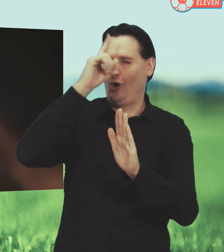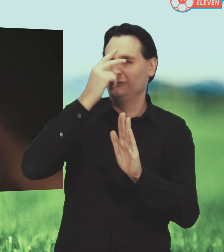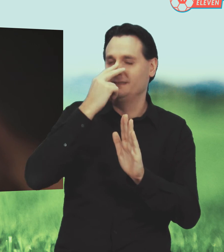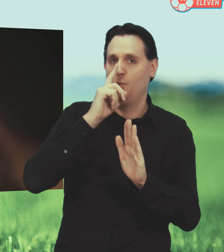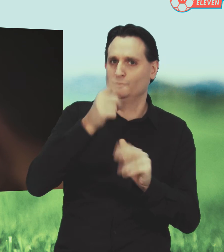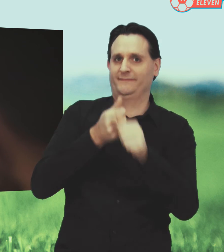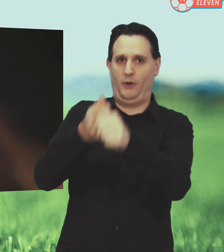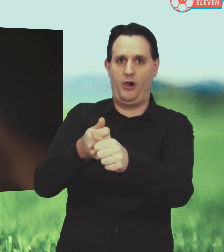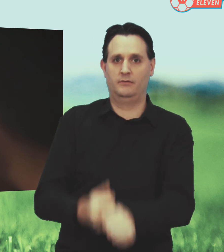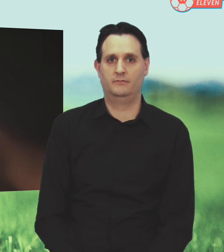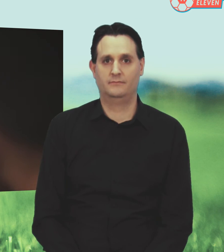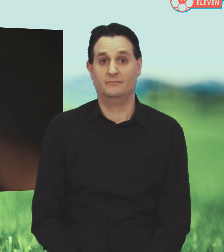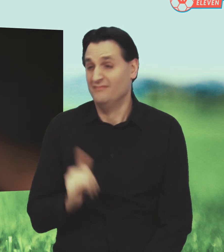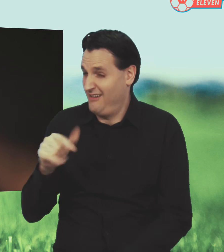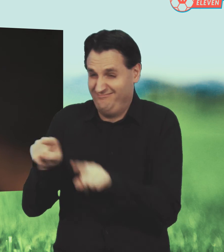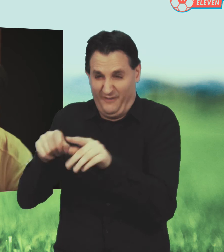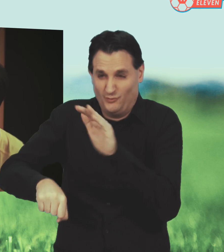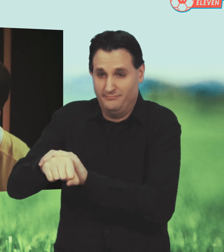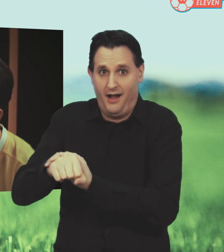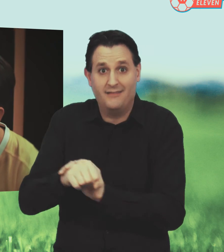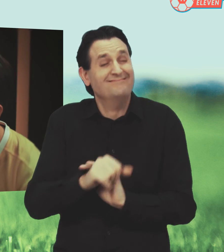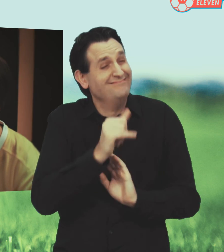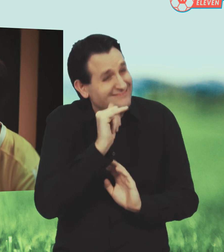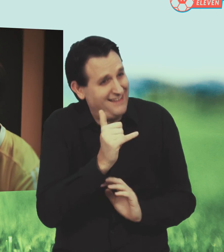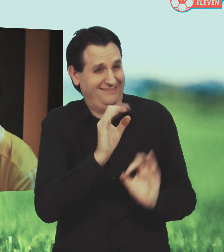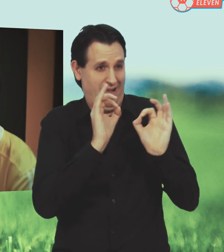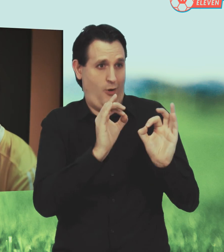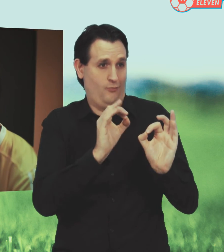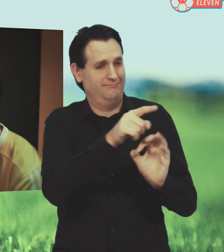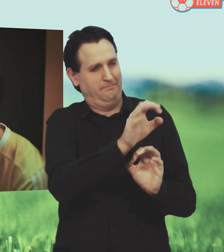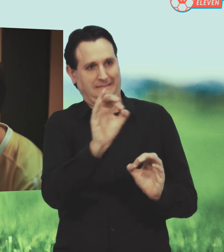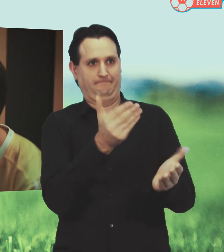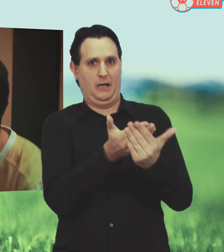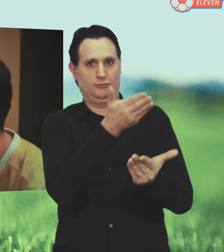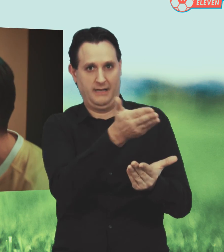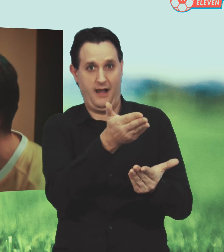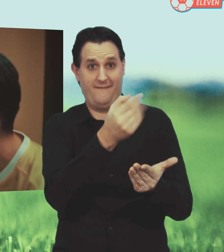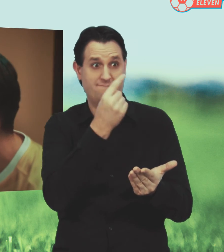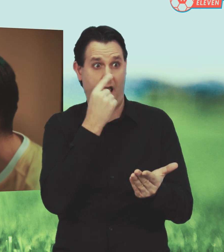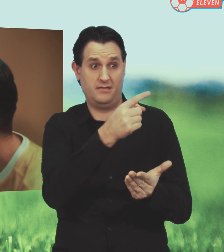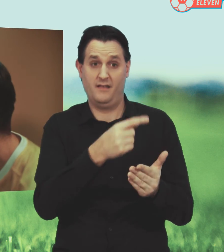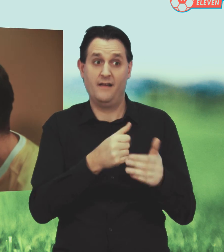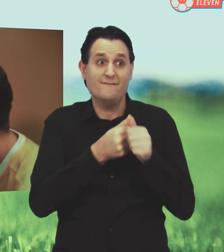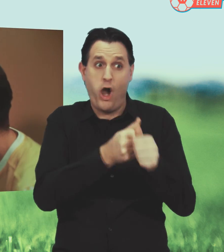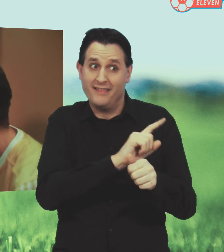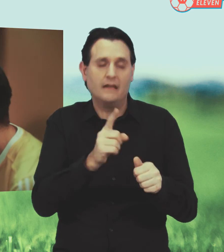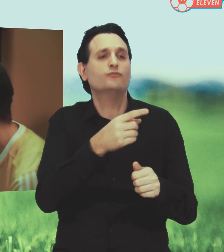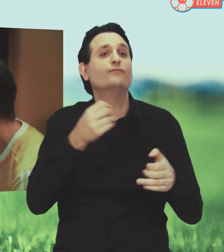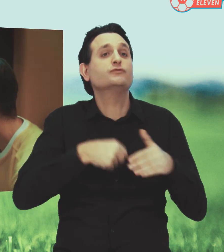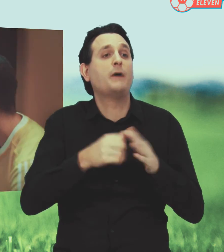muss sich an Spielregeln halten. Wie beim Fußball. Ja, Das ist das beste Beispiel. Wenn man sich nicht dran hält, dann spielt man halt